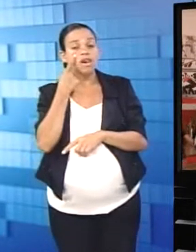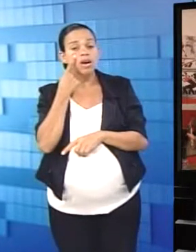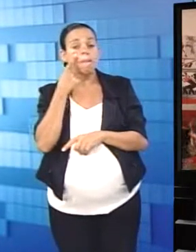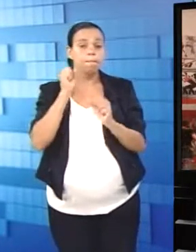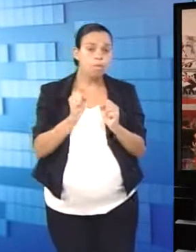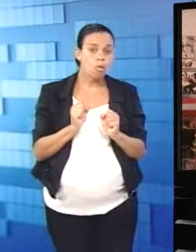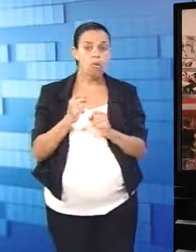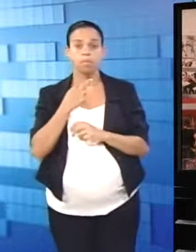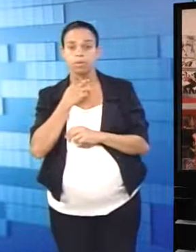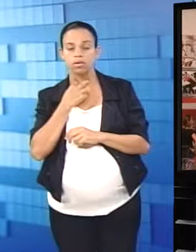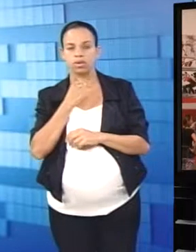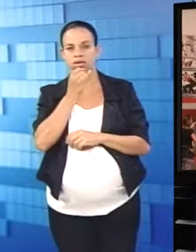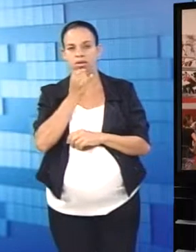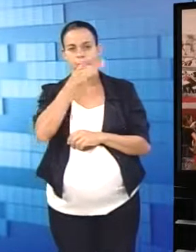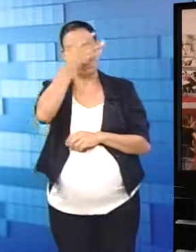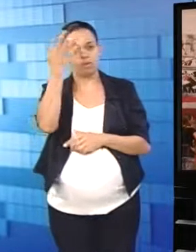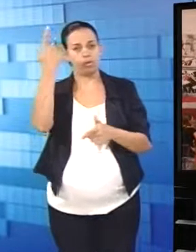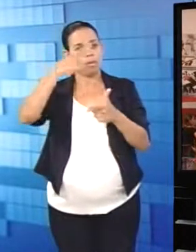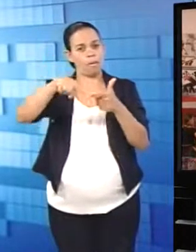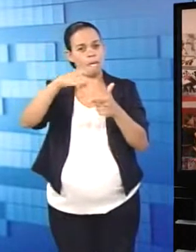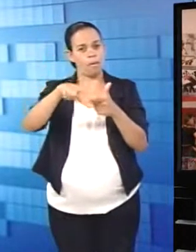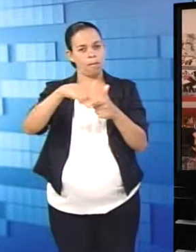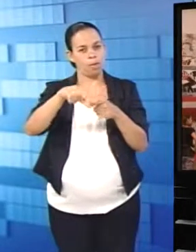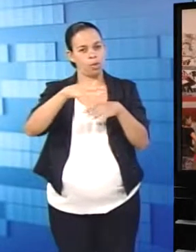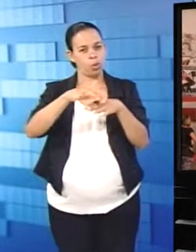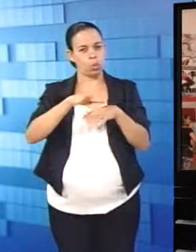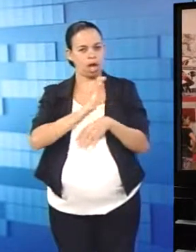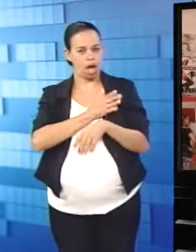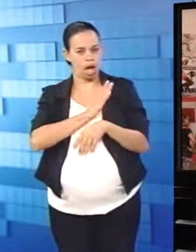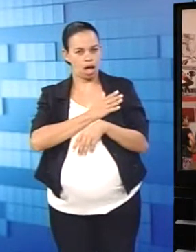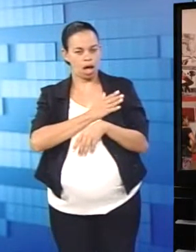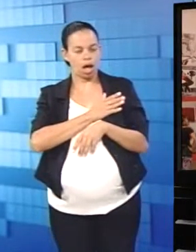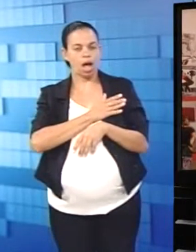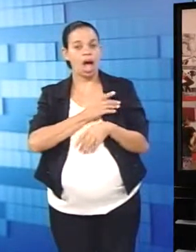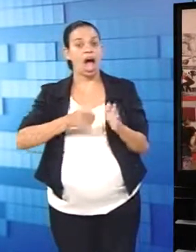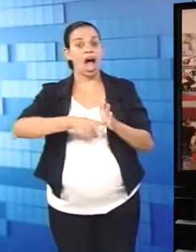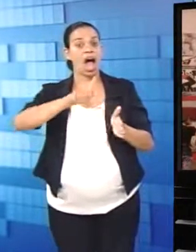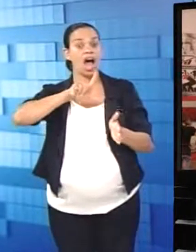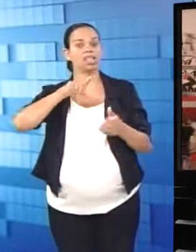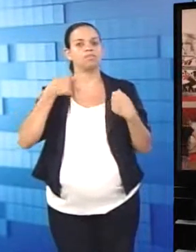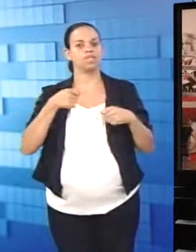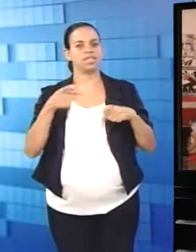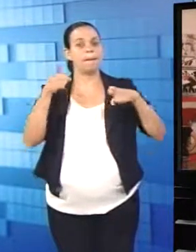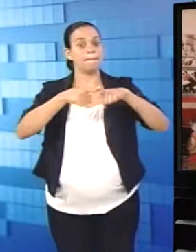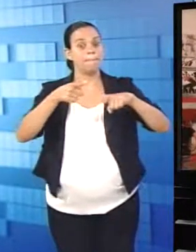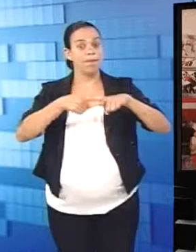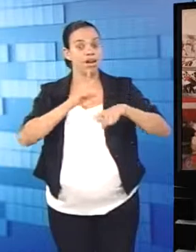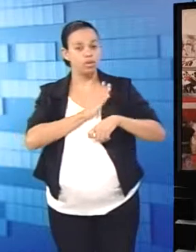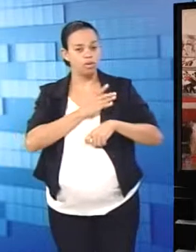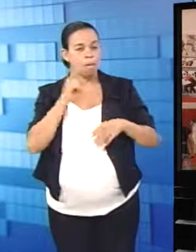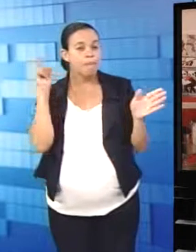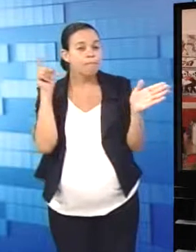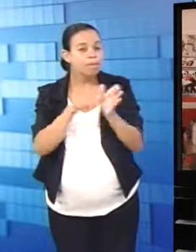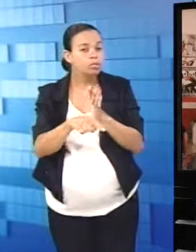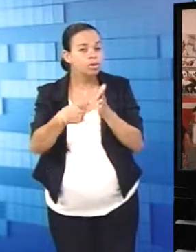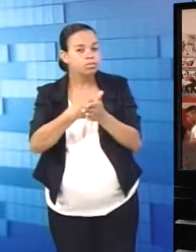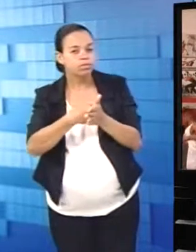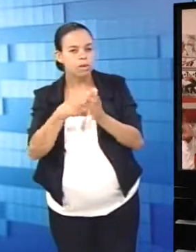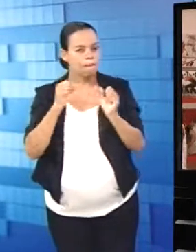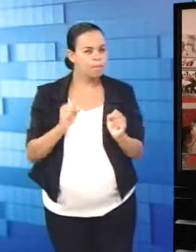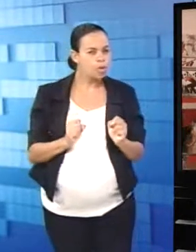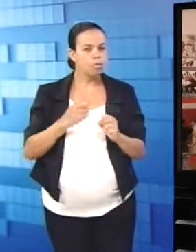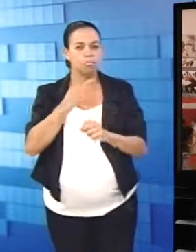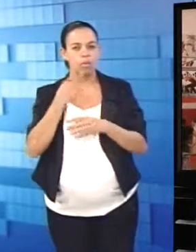pode ou se não pode. Quem tem problemas cardíacos, por exemplo, é interessante passar por um cardiologista para ver se pode realmente fazer esse tipo de atividade.